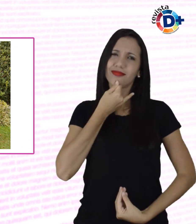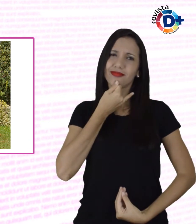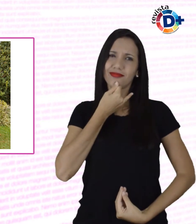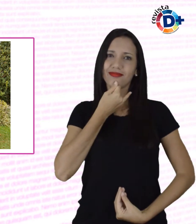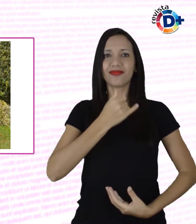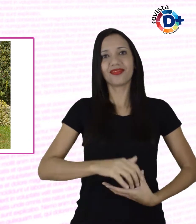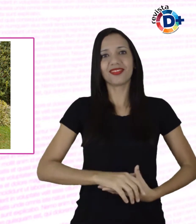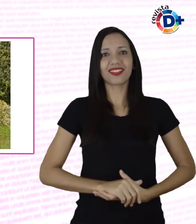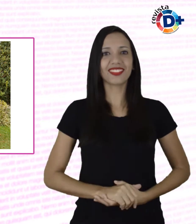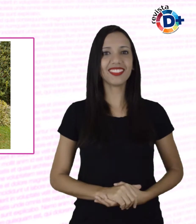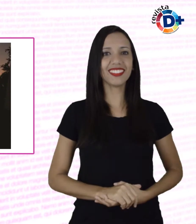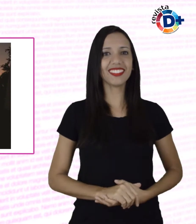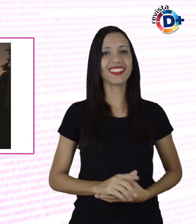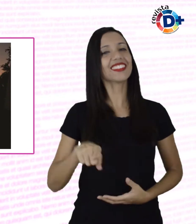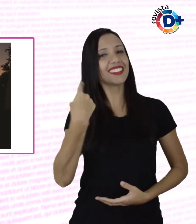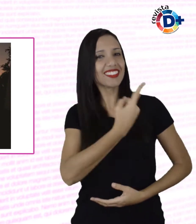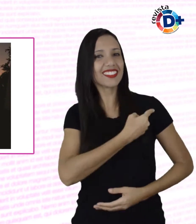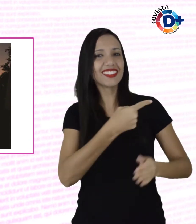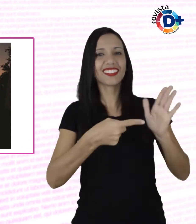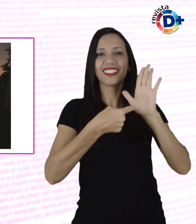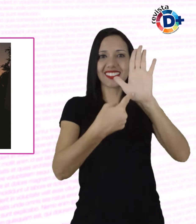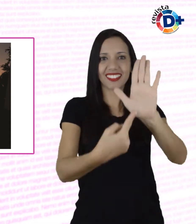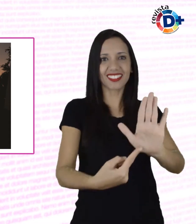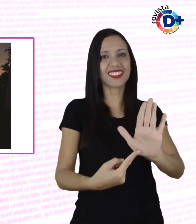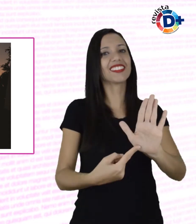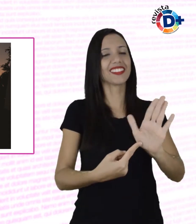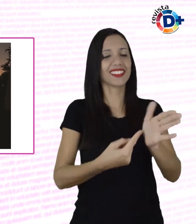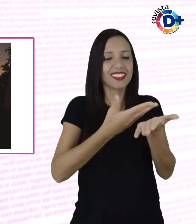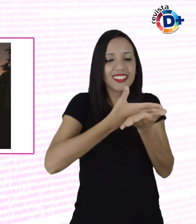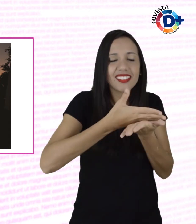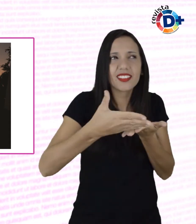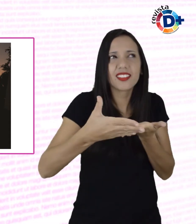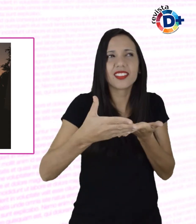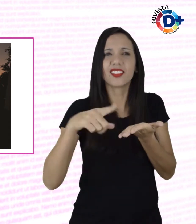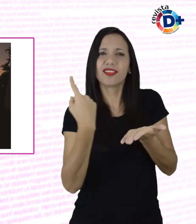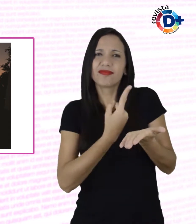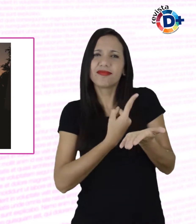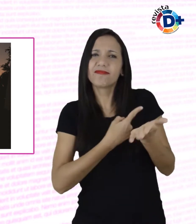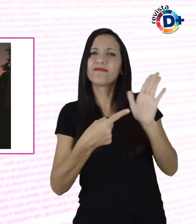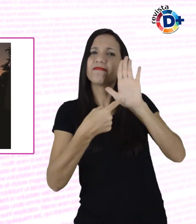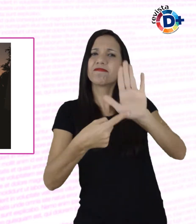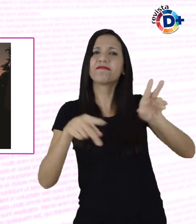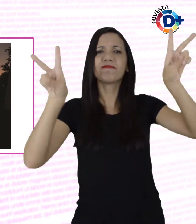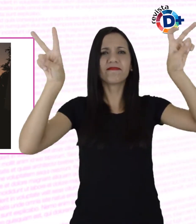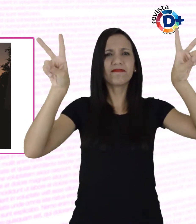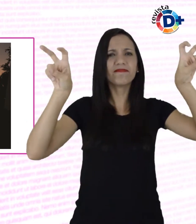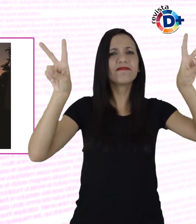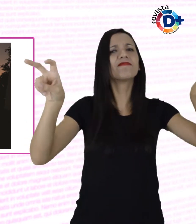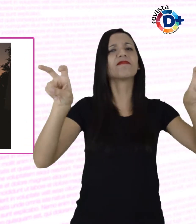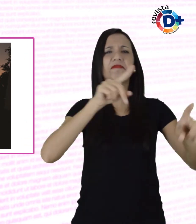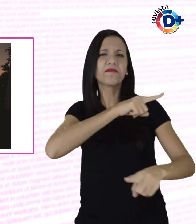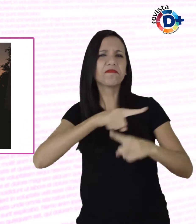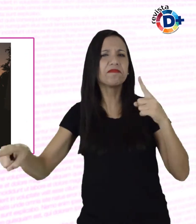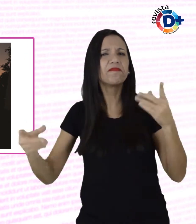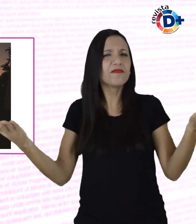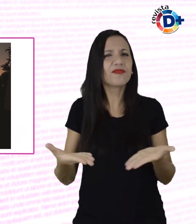Nossa intenção, desde o início, era tratar esse tema tabu com a naturalidade que ele merece,